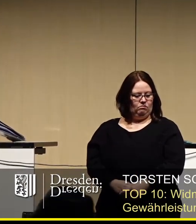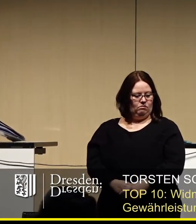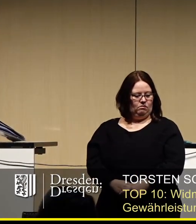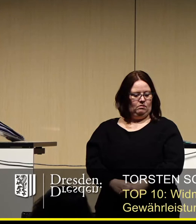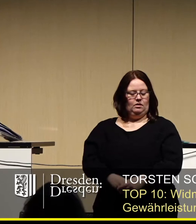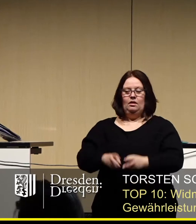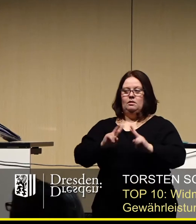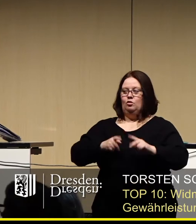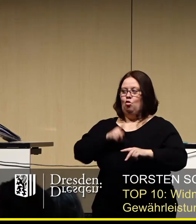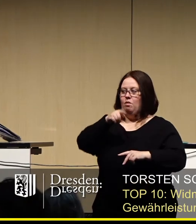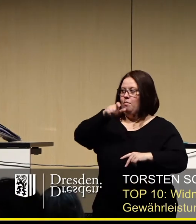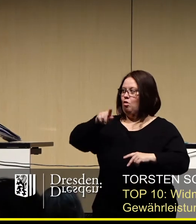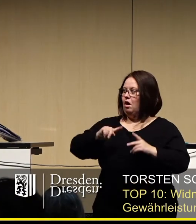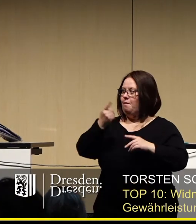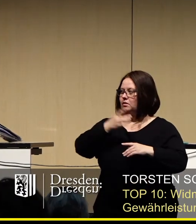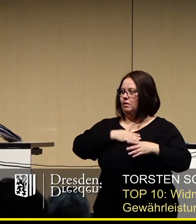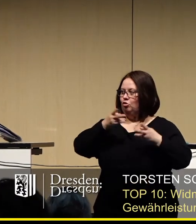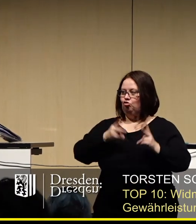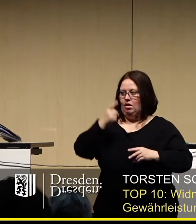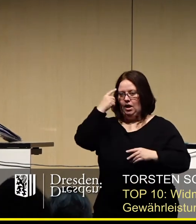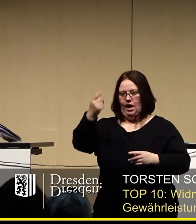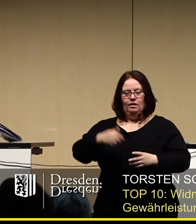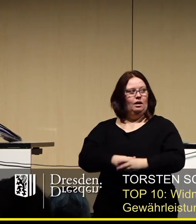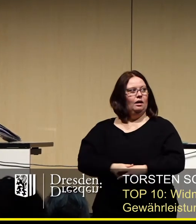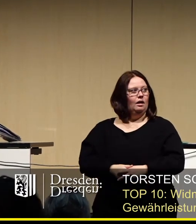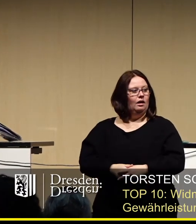Sehr geehrter Herr Oberbürgermeister, sehr geehrte Stadträderinnen und Stadträder,